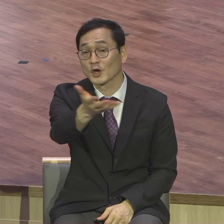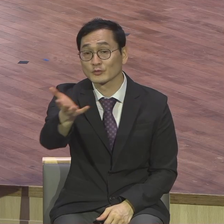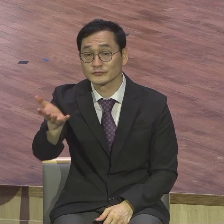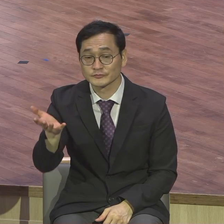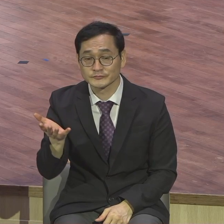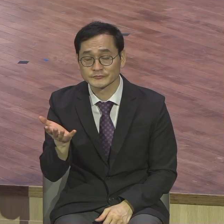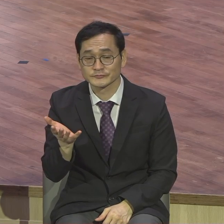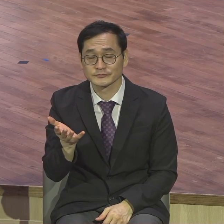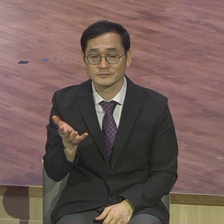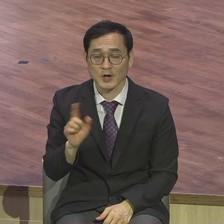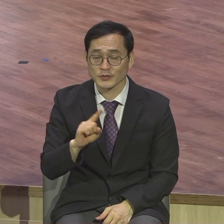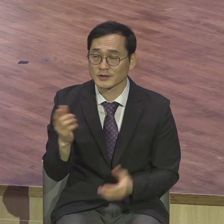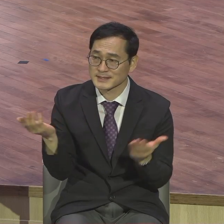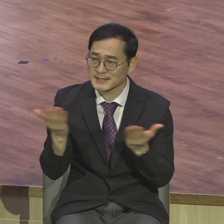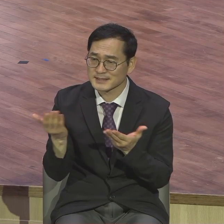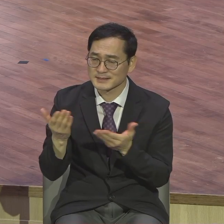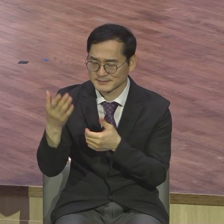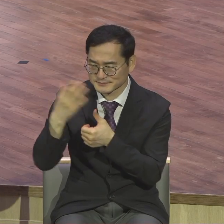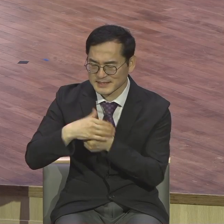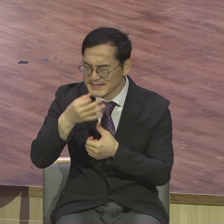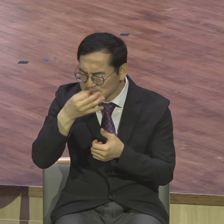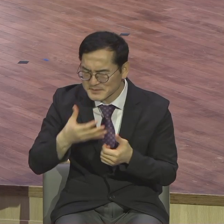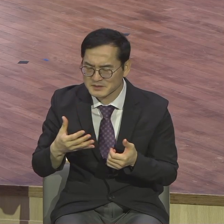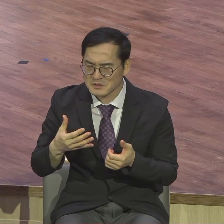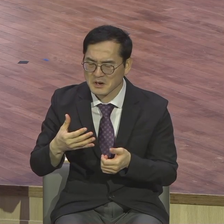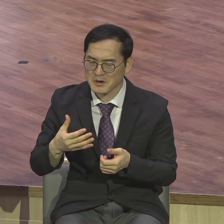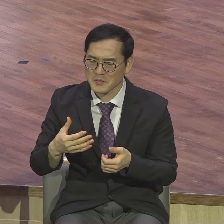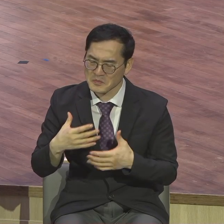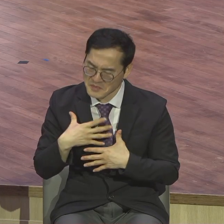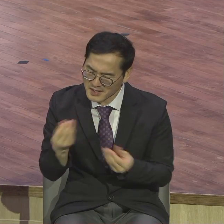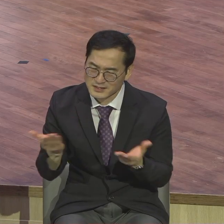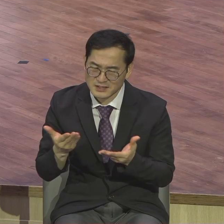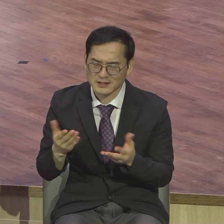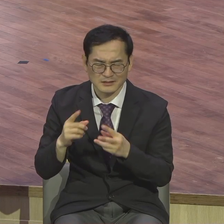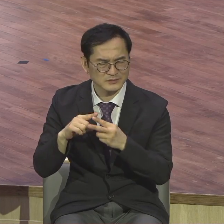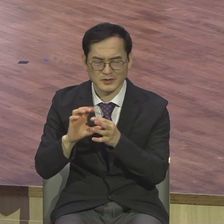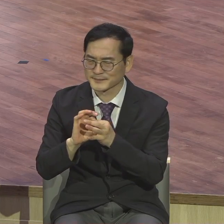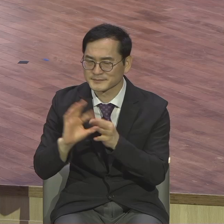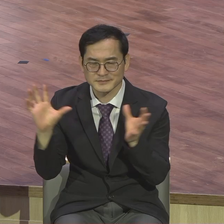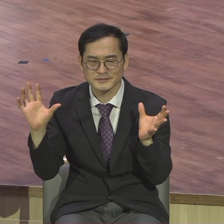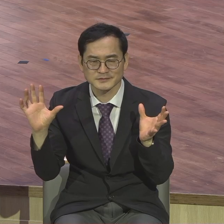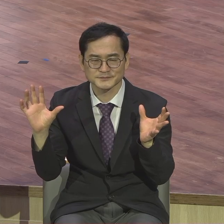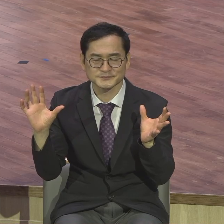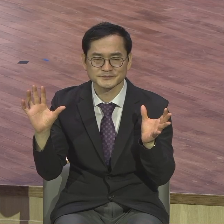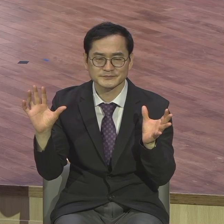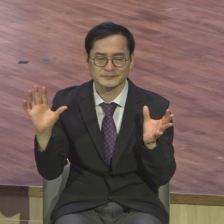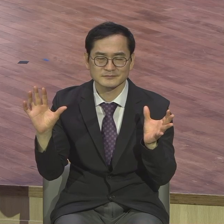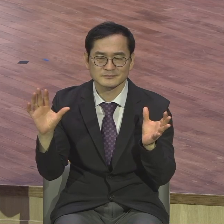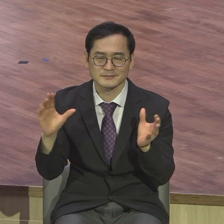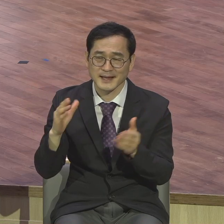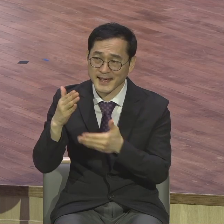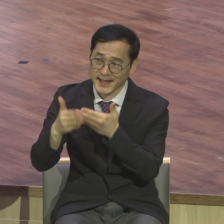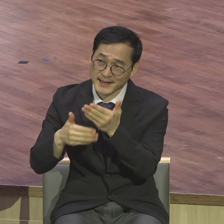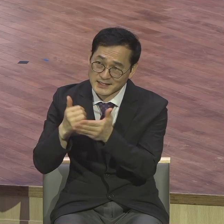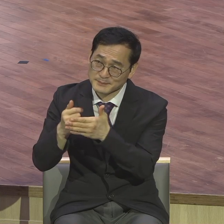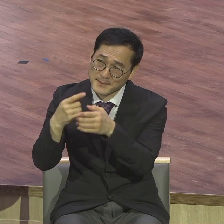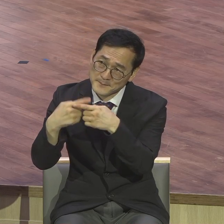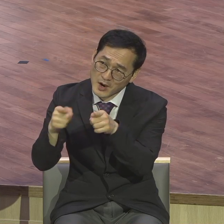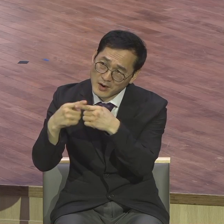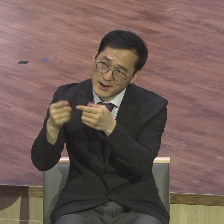어떤 사역을 하던지 하나님의 절대평가를 충족시키면서